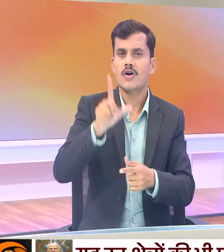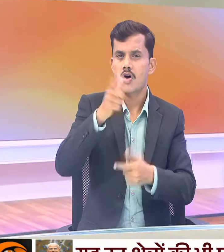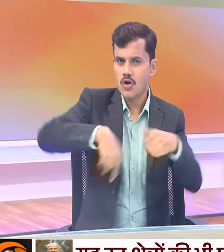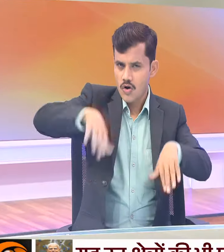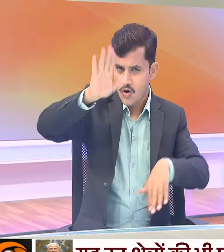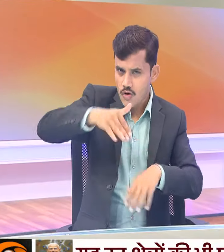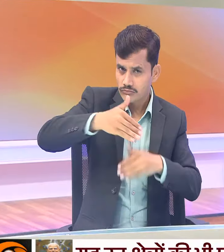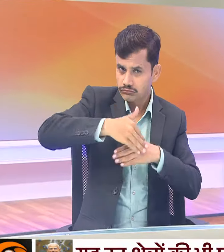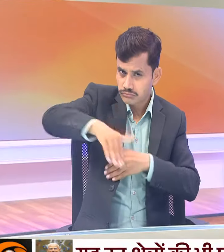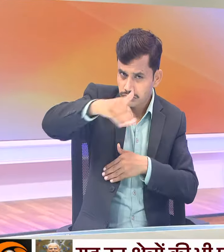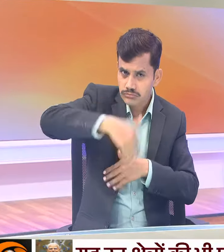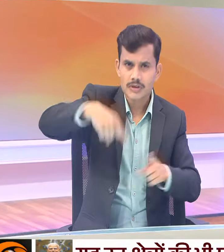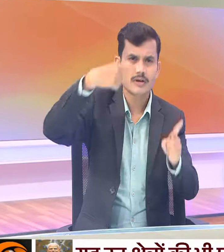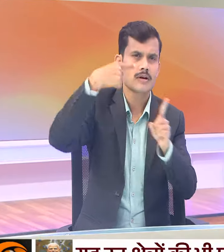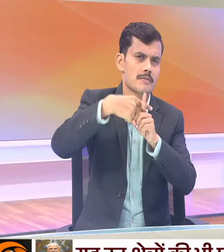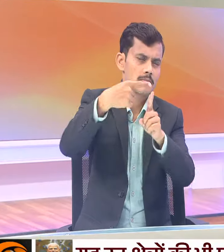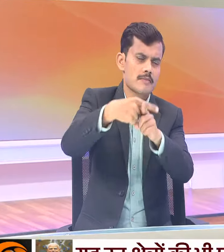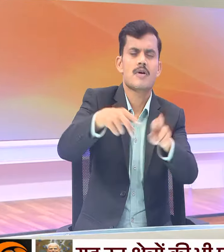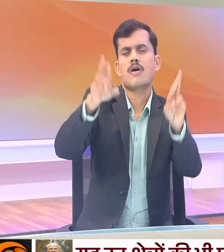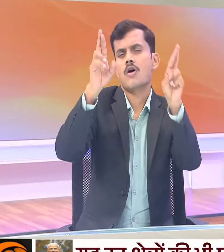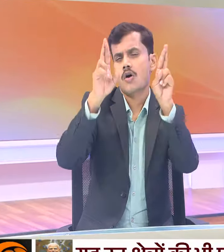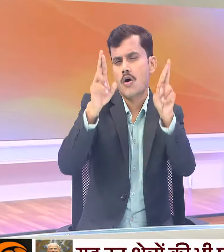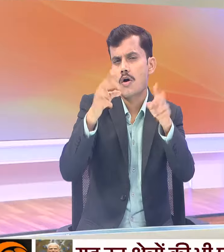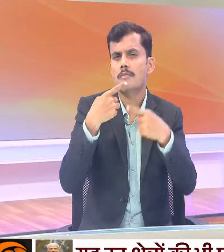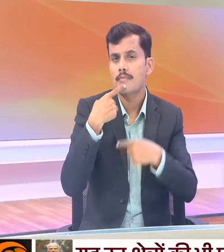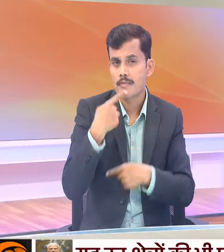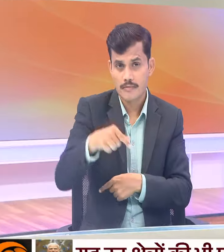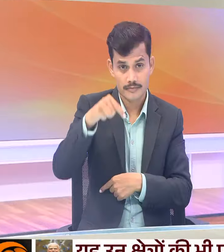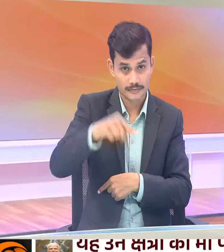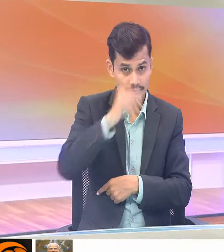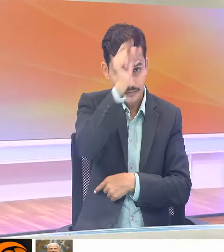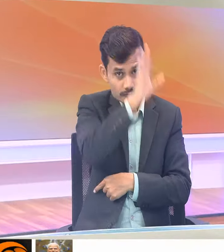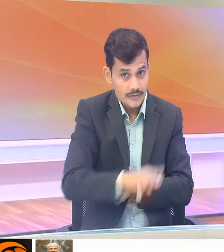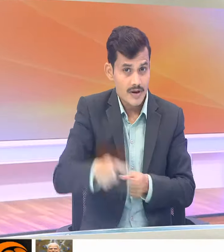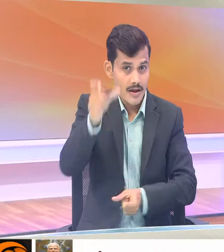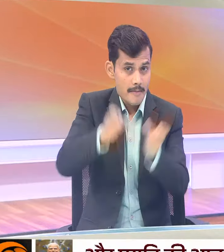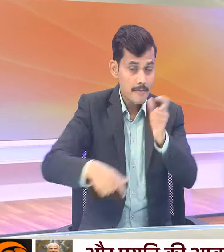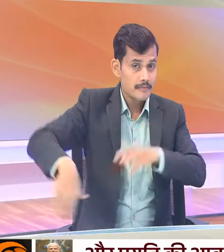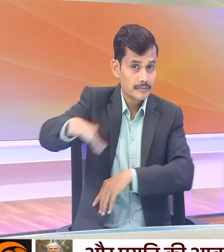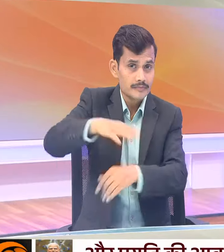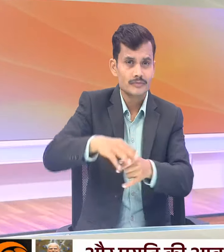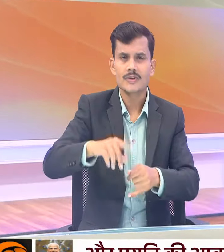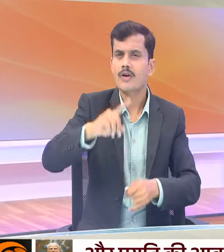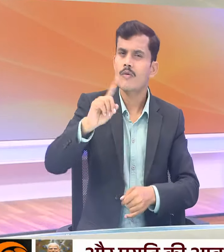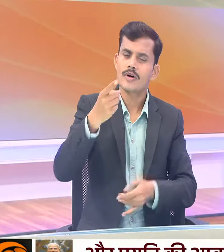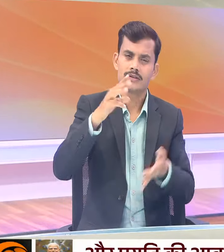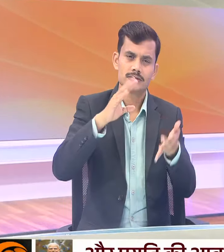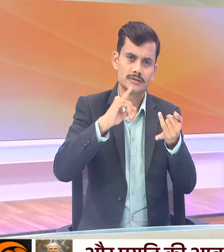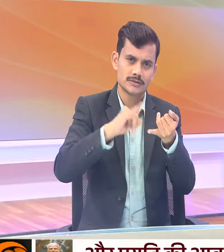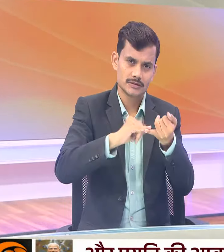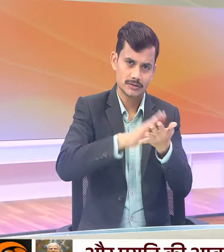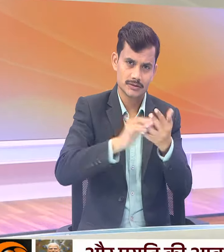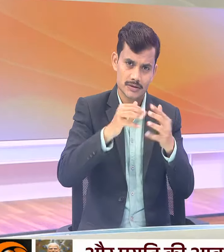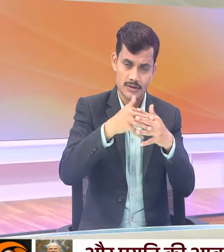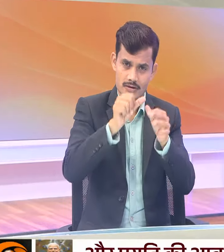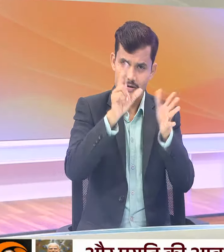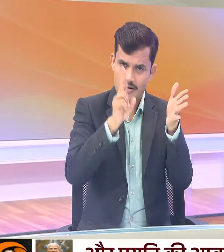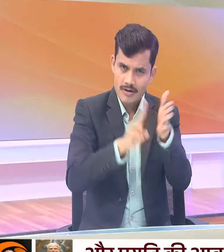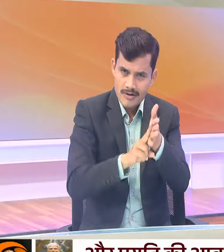के सकारात्मक होने की कामना की। उन्होंने देशवासियों को सावन के पहले सो मुआर की